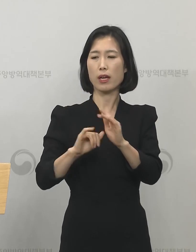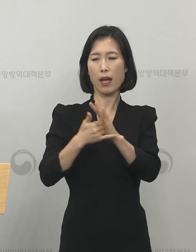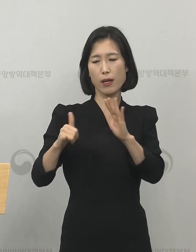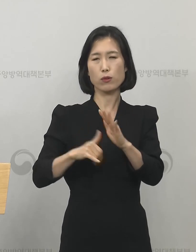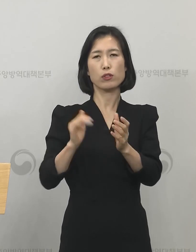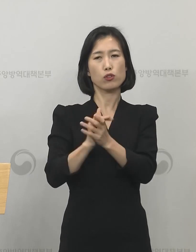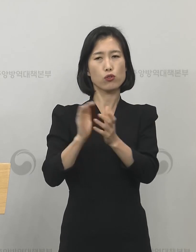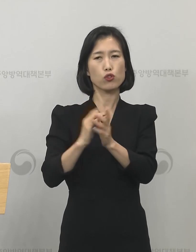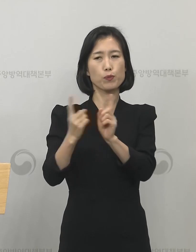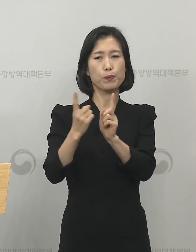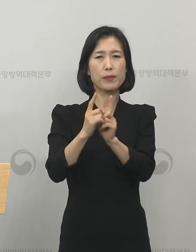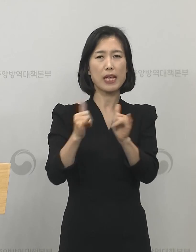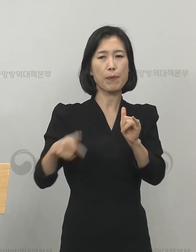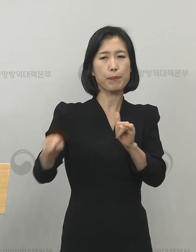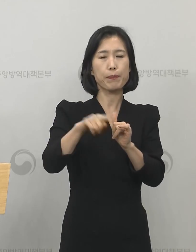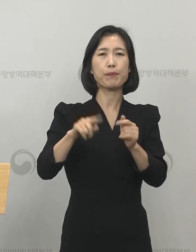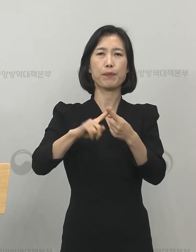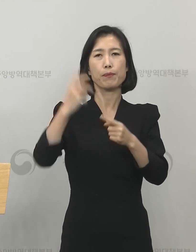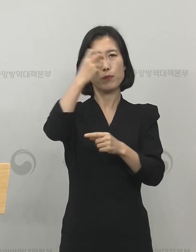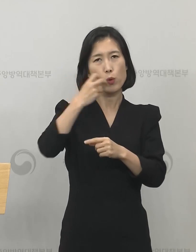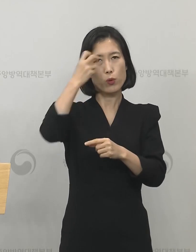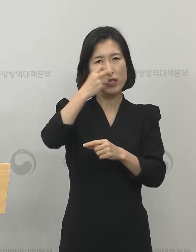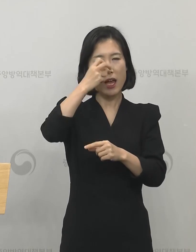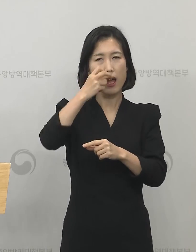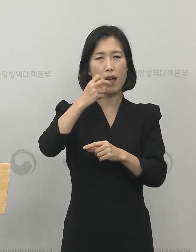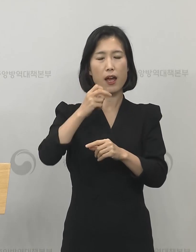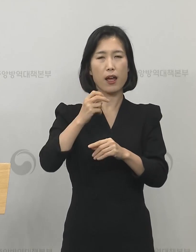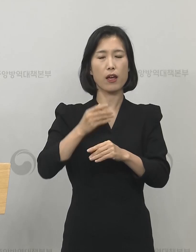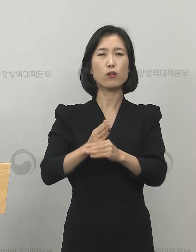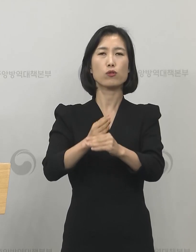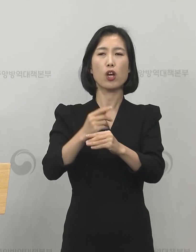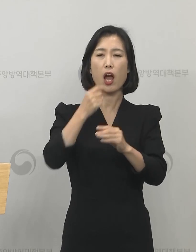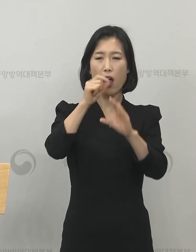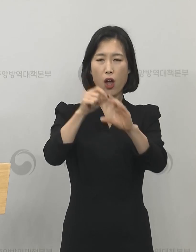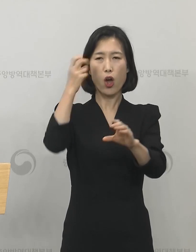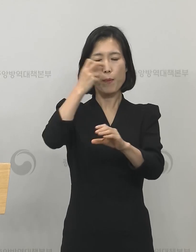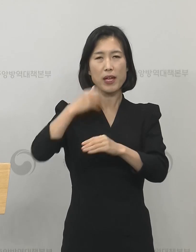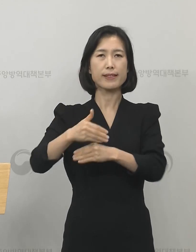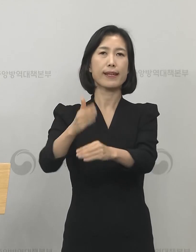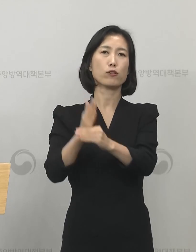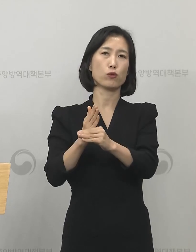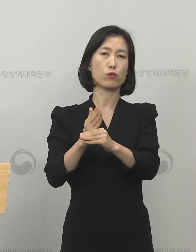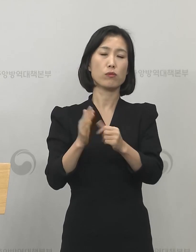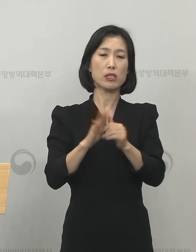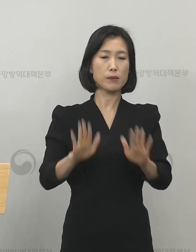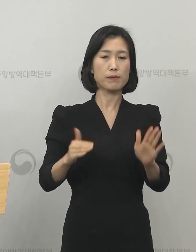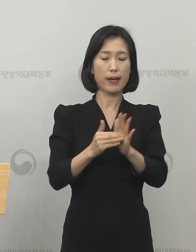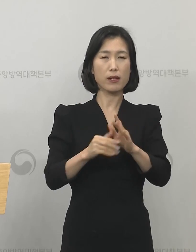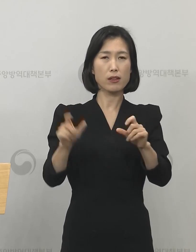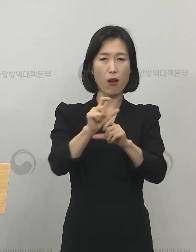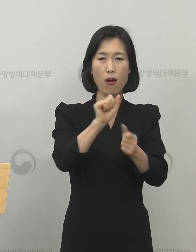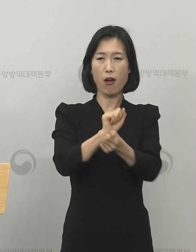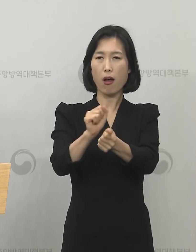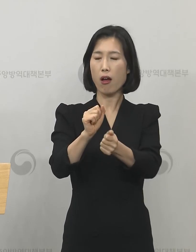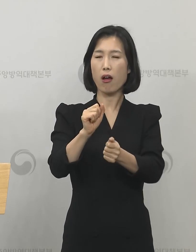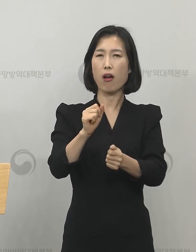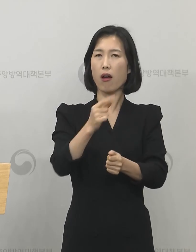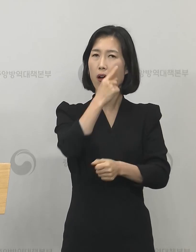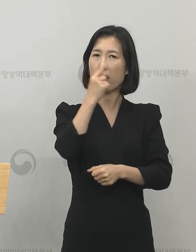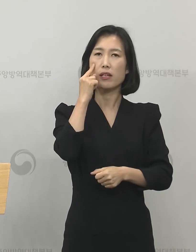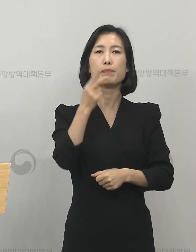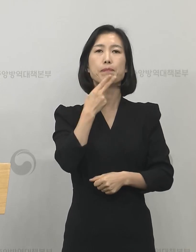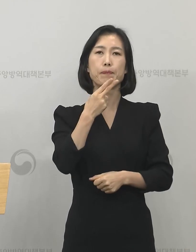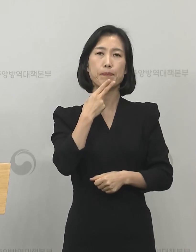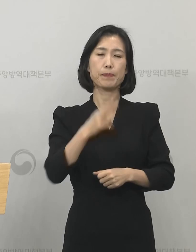내에서의 접촉자에 대한 모니터링과 검사가 진행 중이며 아직까지는 추가적인 양성자는 확인되고 있지는